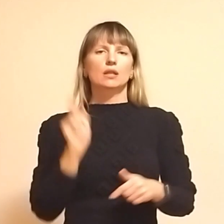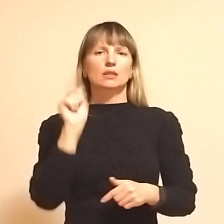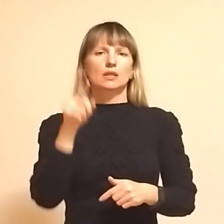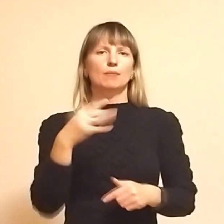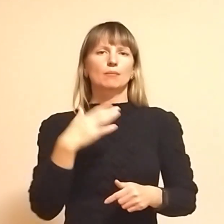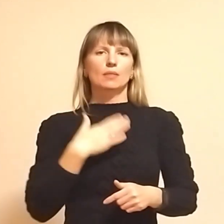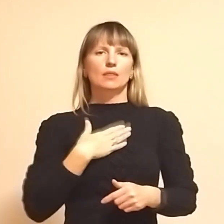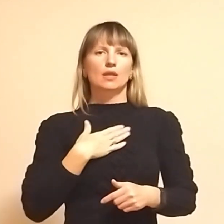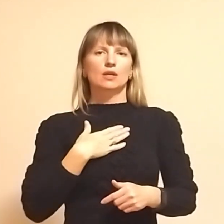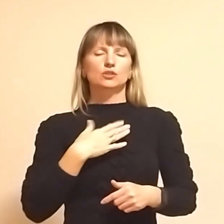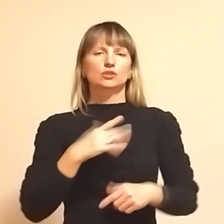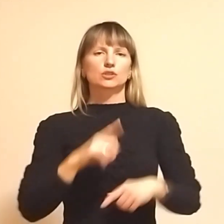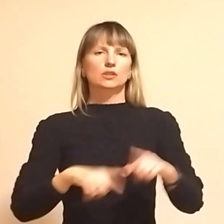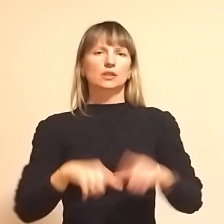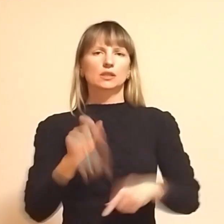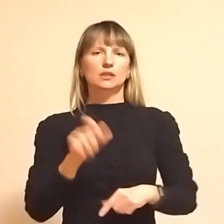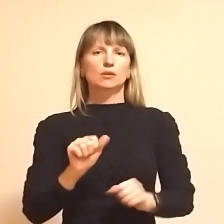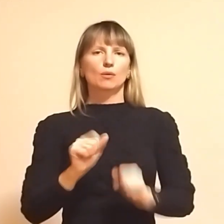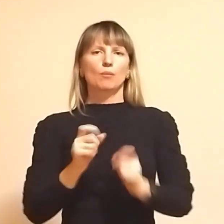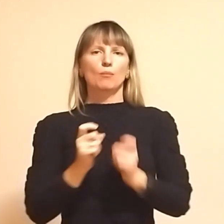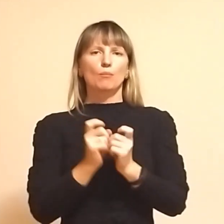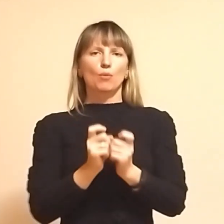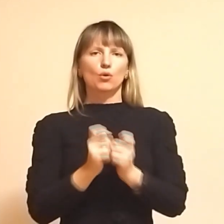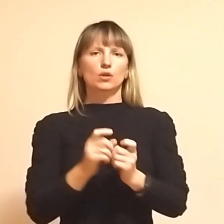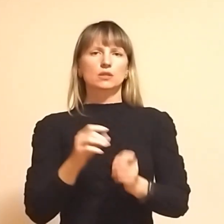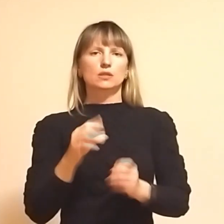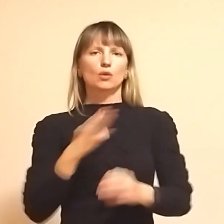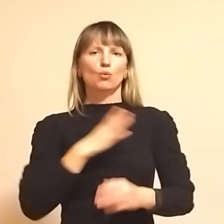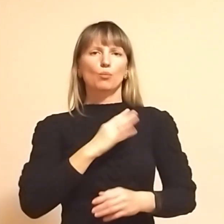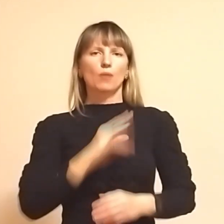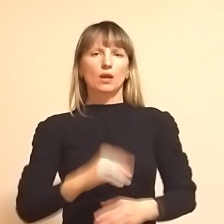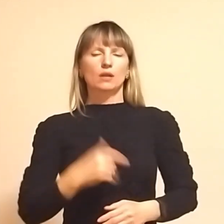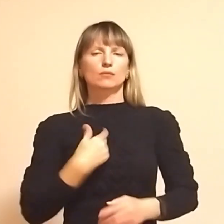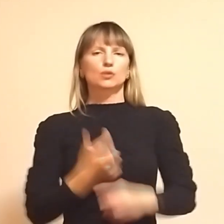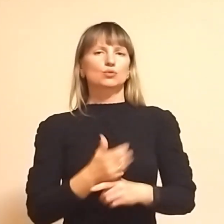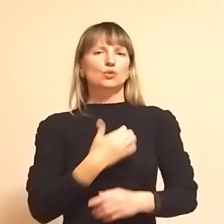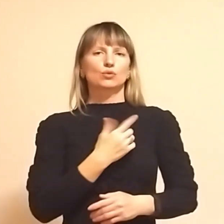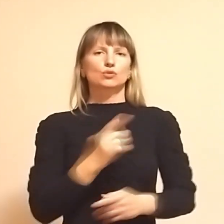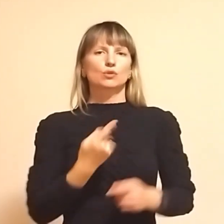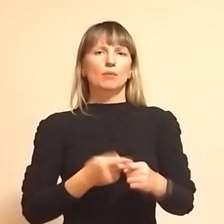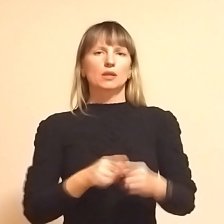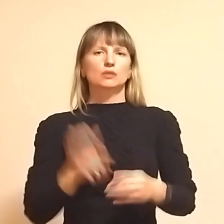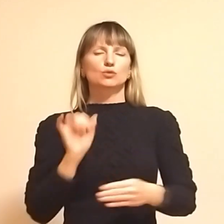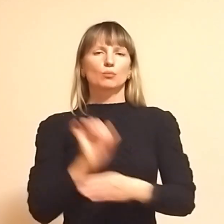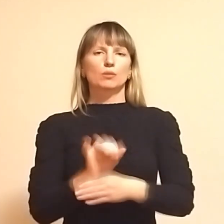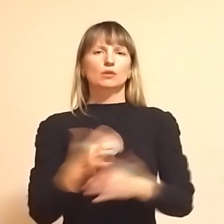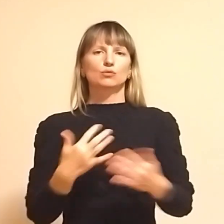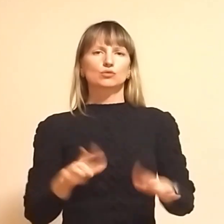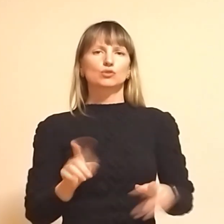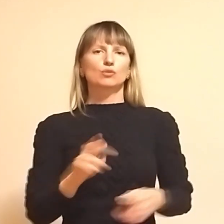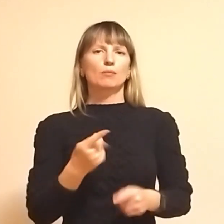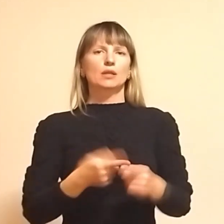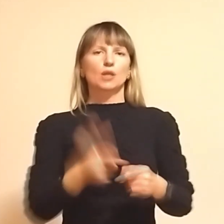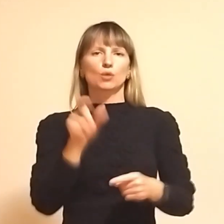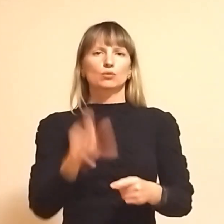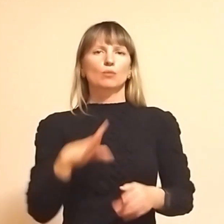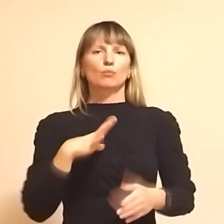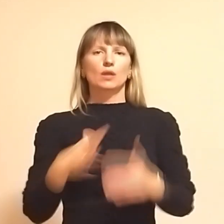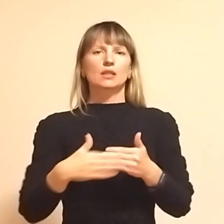наші діти борються, помирають. І ми дуже хочемо, щоб це зупинилося вже. Щоб ця людина була покарана.